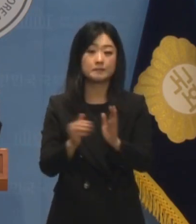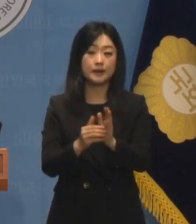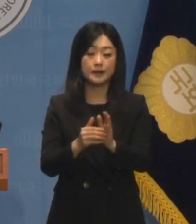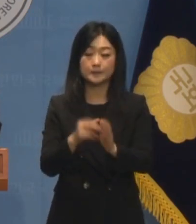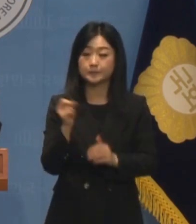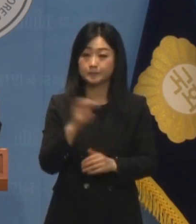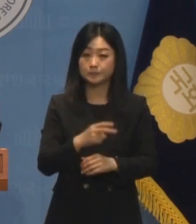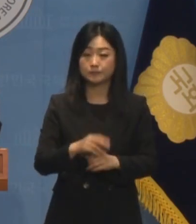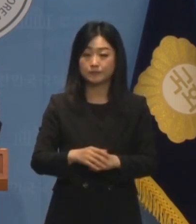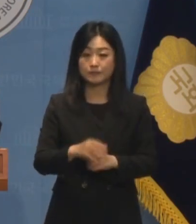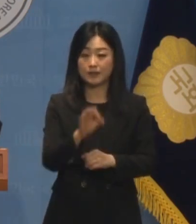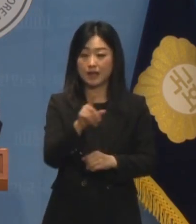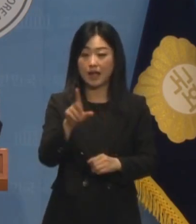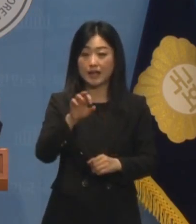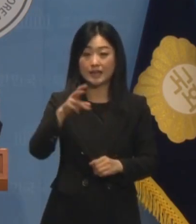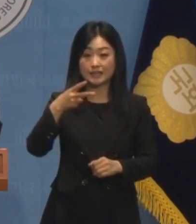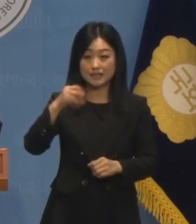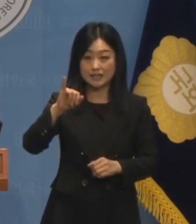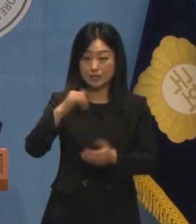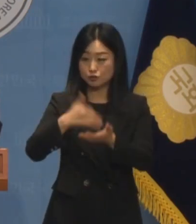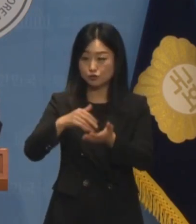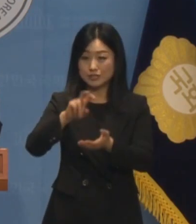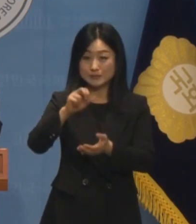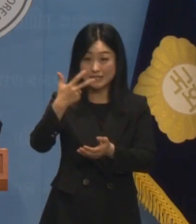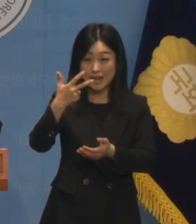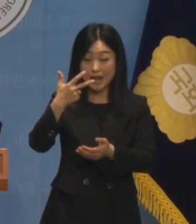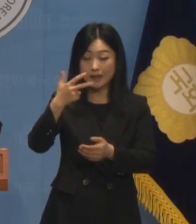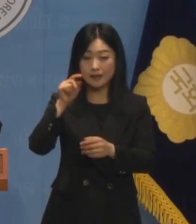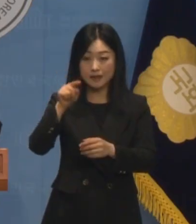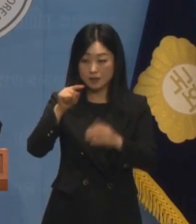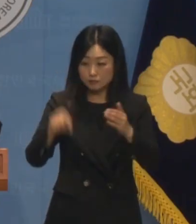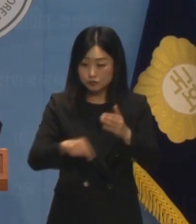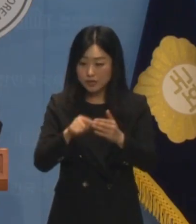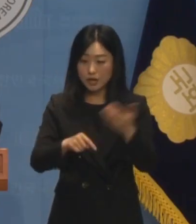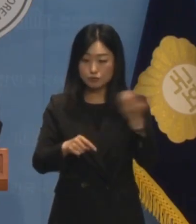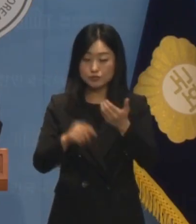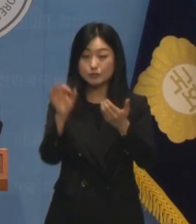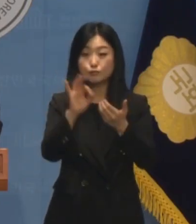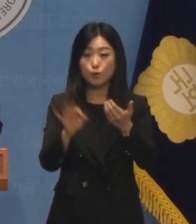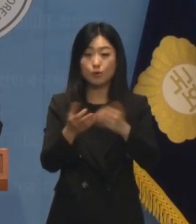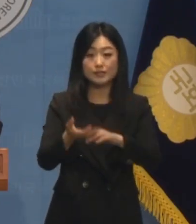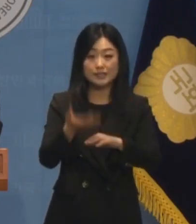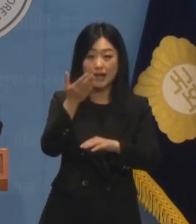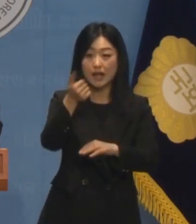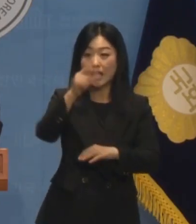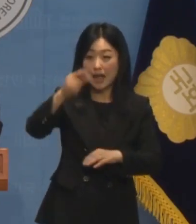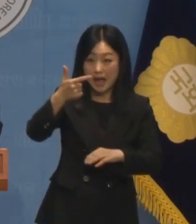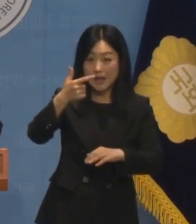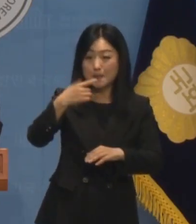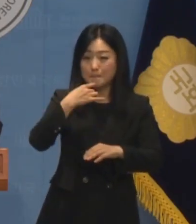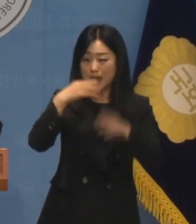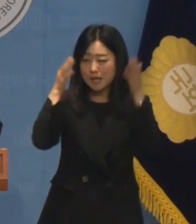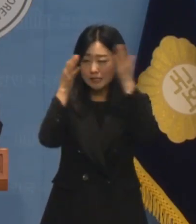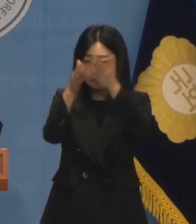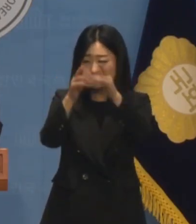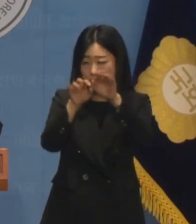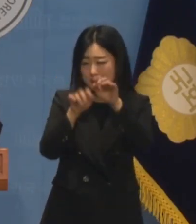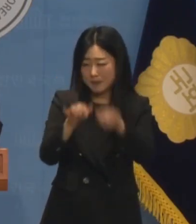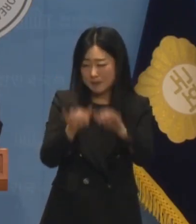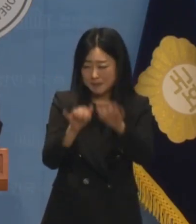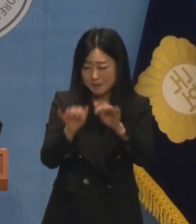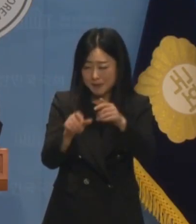27개 아이디는 전체 댓글 중 90% 이상이 한 대표 기사에만 달렸습니다.